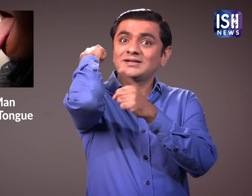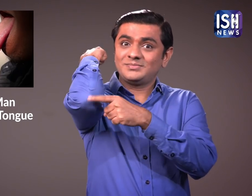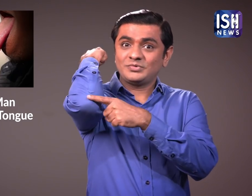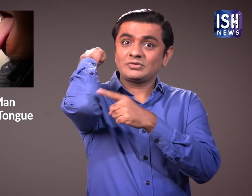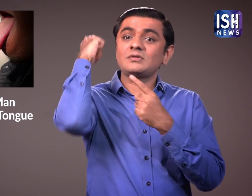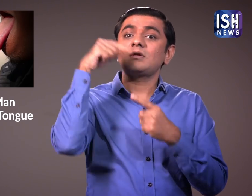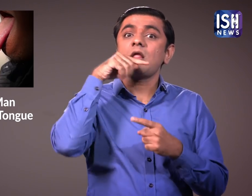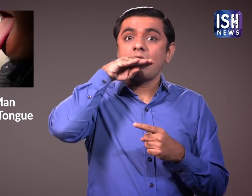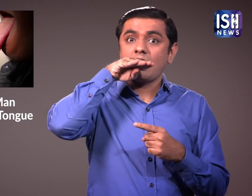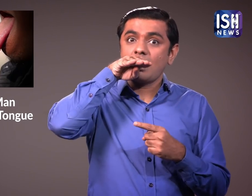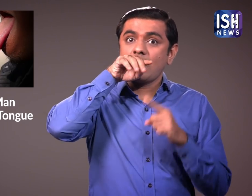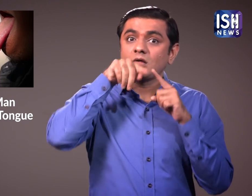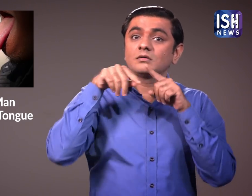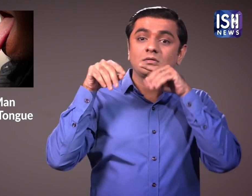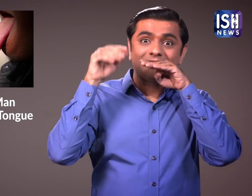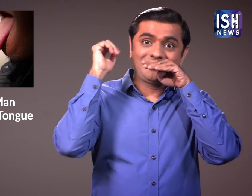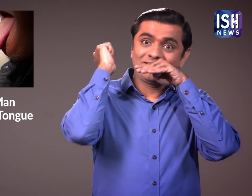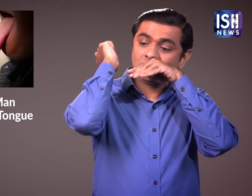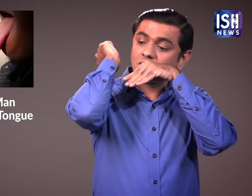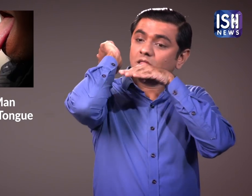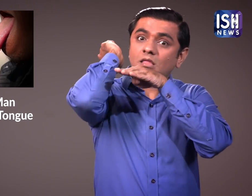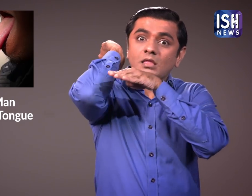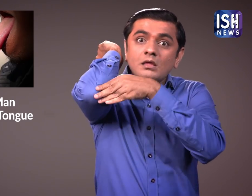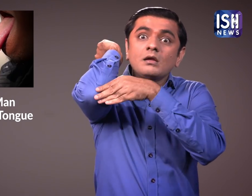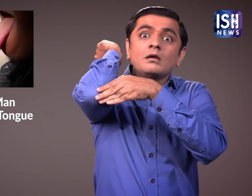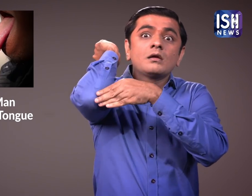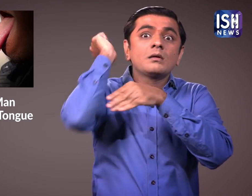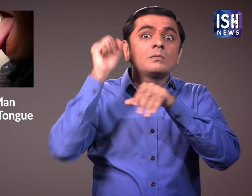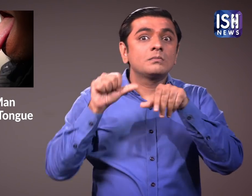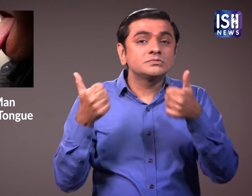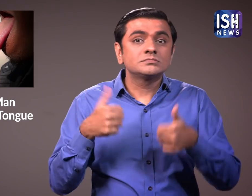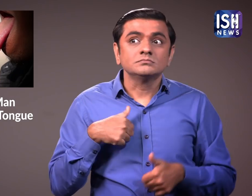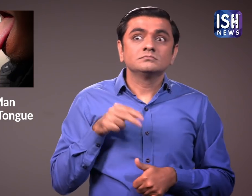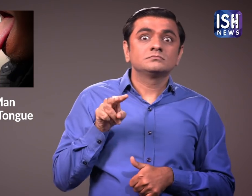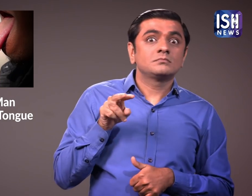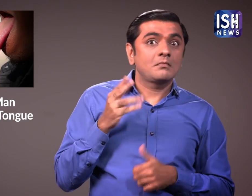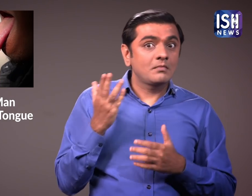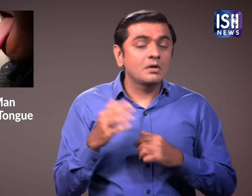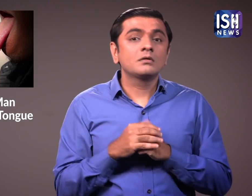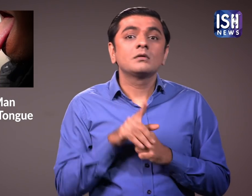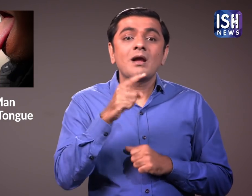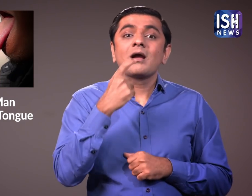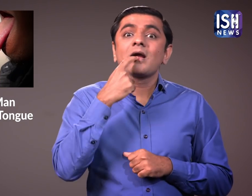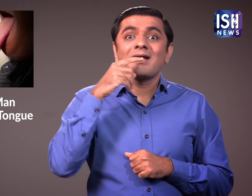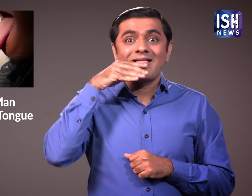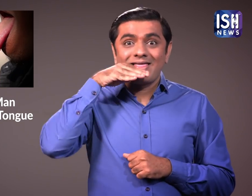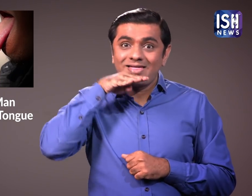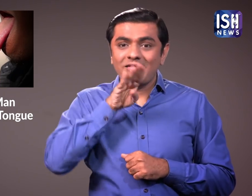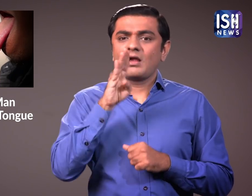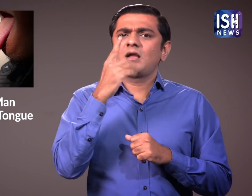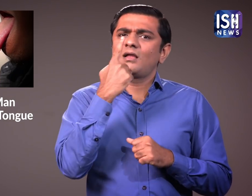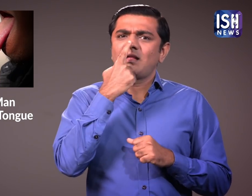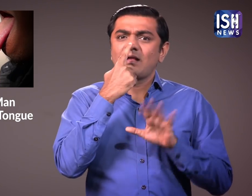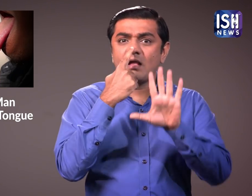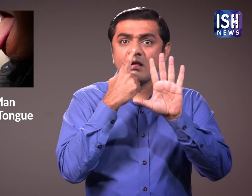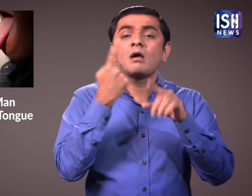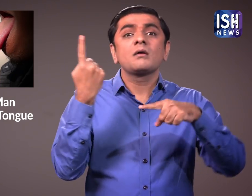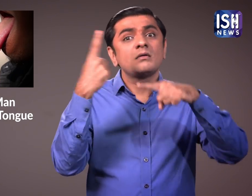और वह अपनी कोहनी को अपनी जीप से चू सकता है. कितने चौकाने वाला है ना? वह अपनी